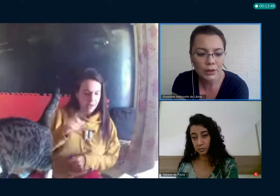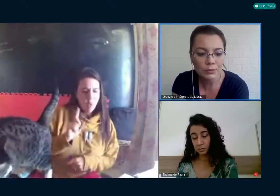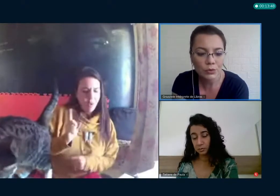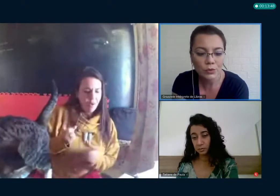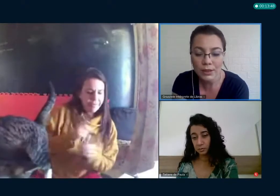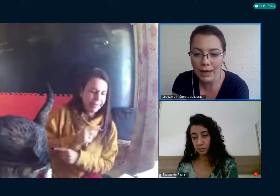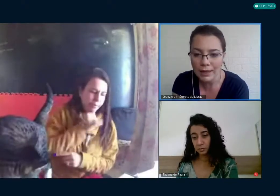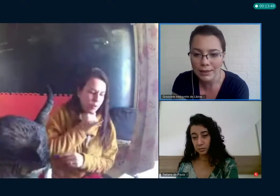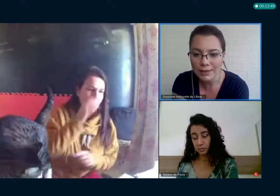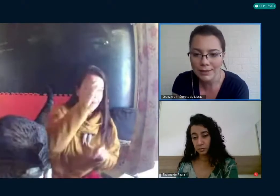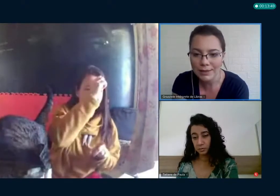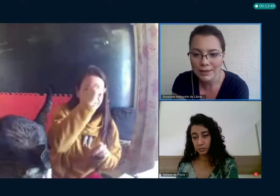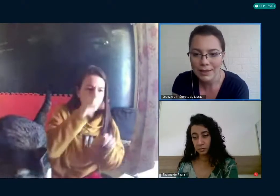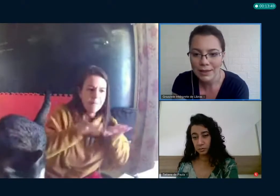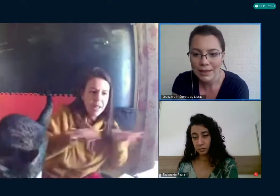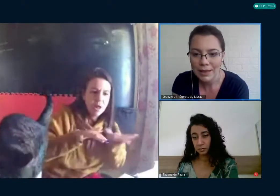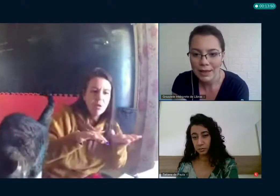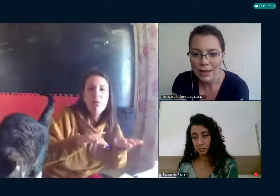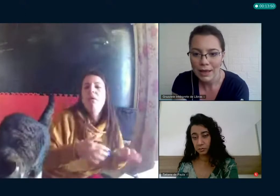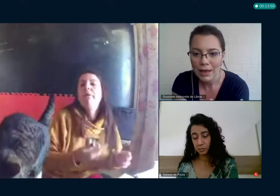nos tornamos musicais.